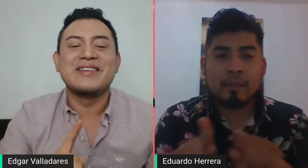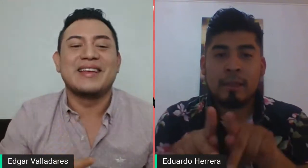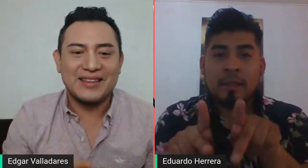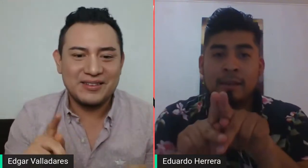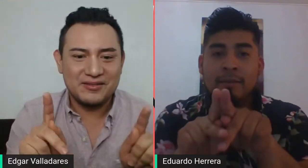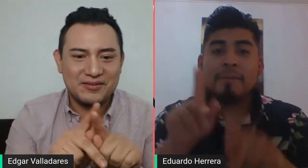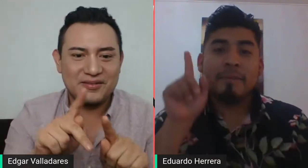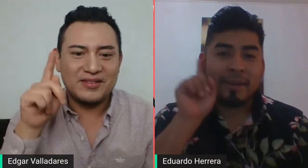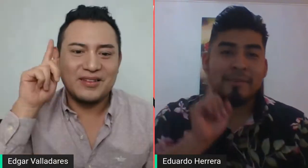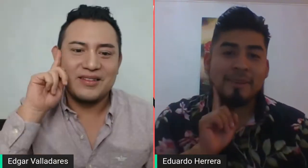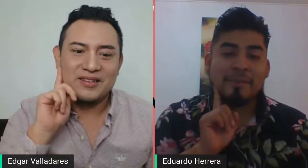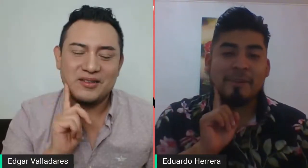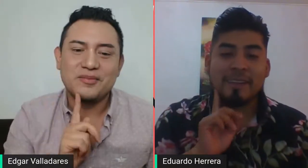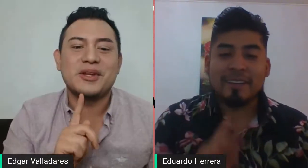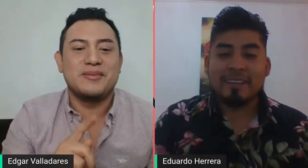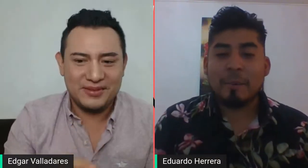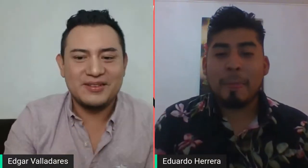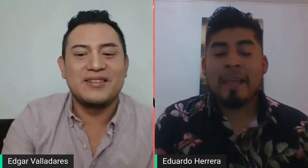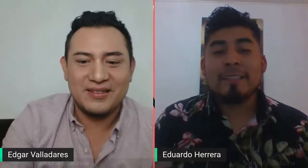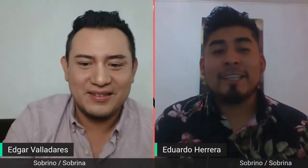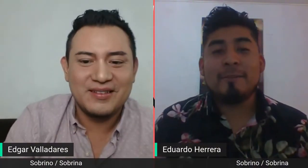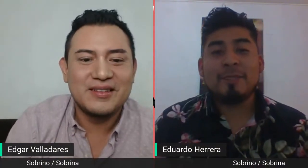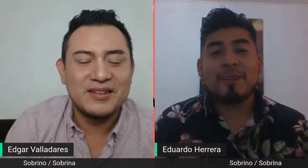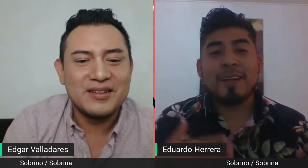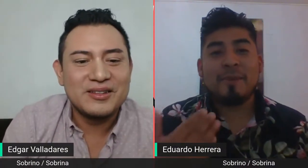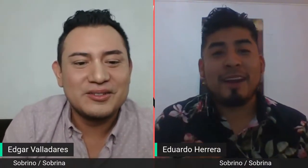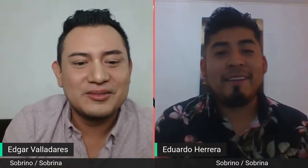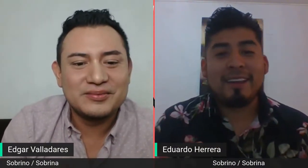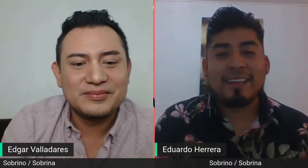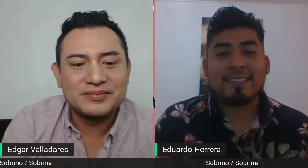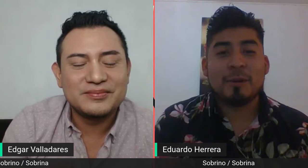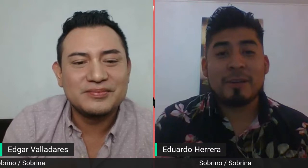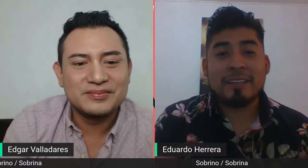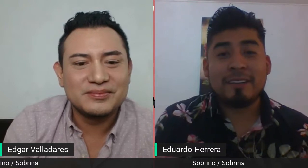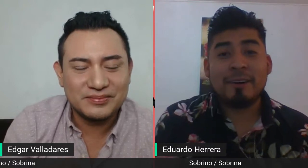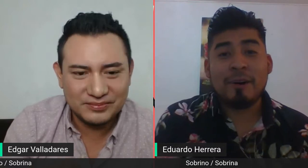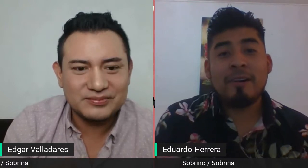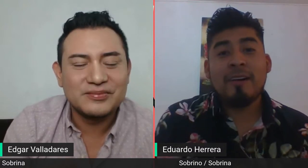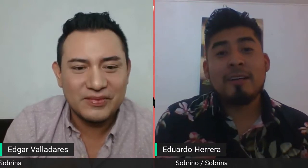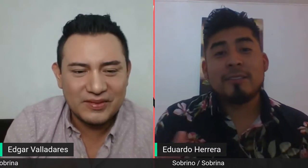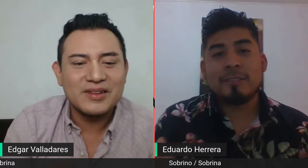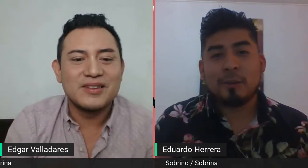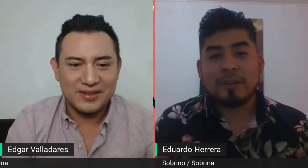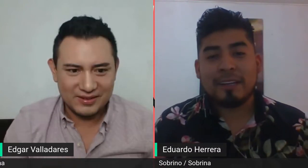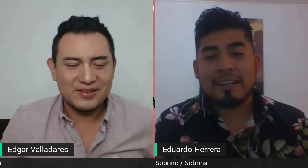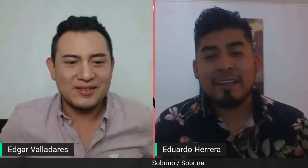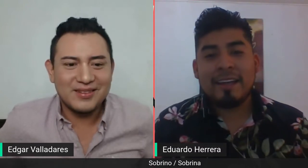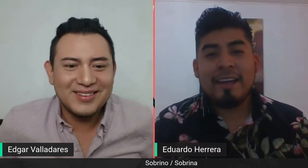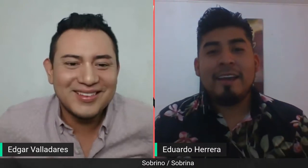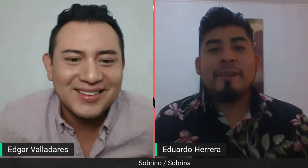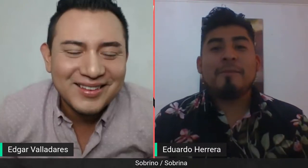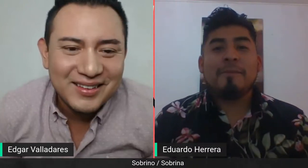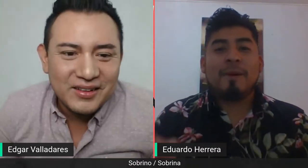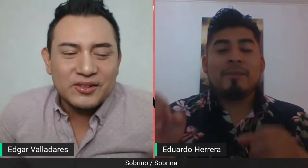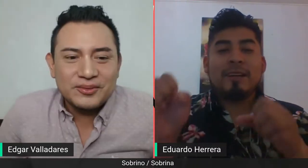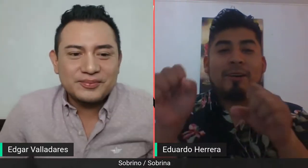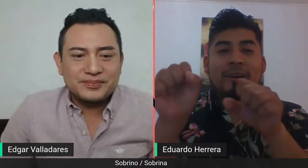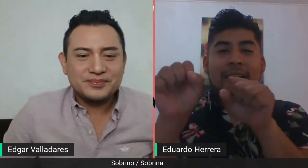Ok. Prima. Perfecto. Seguimos con la palabra de sobrino o sobrina. Vamos a colocar